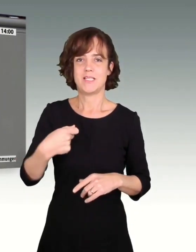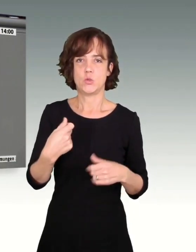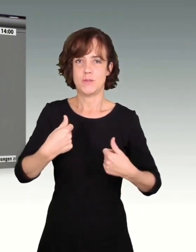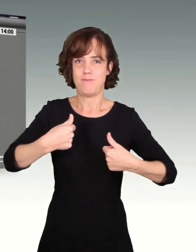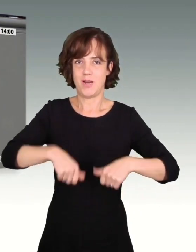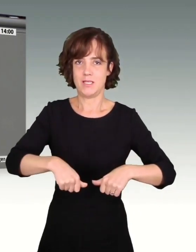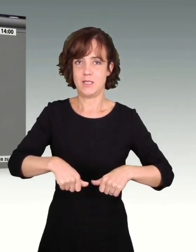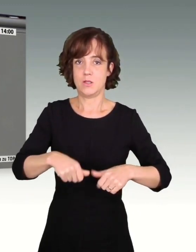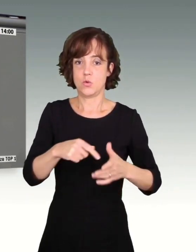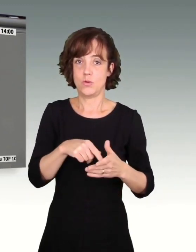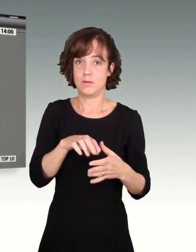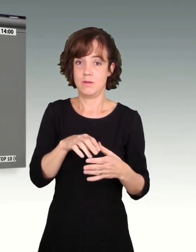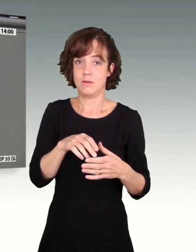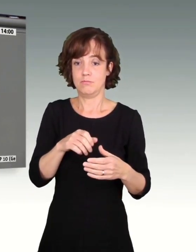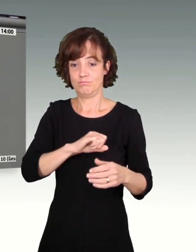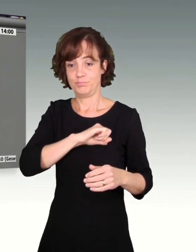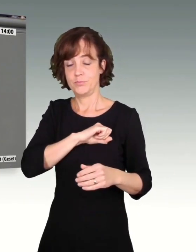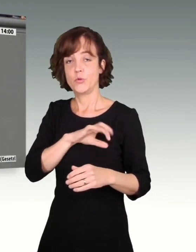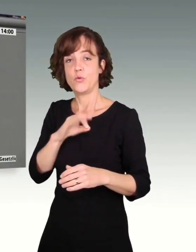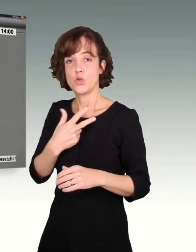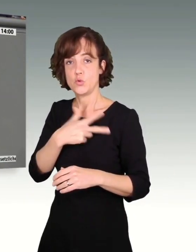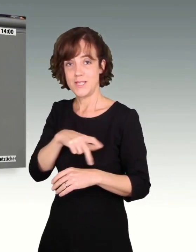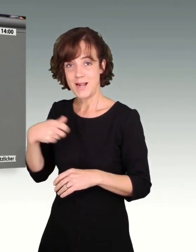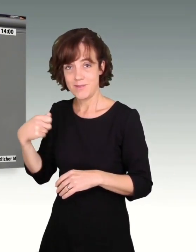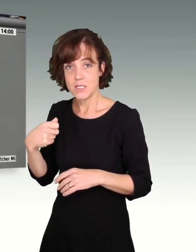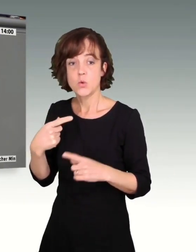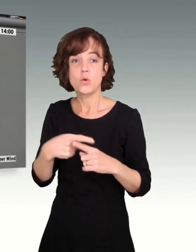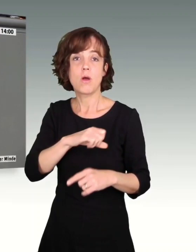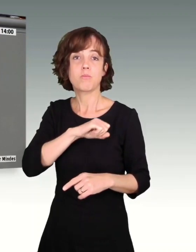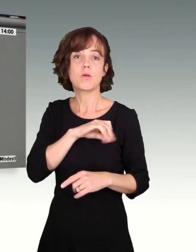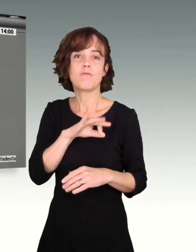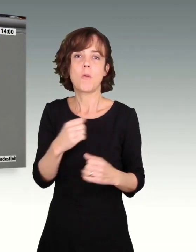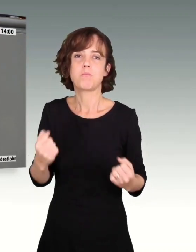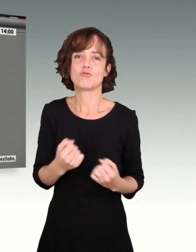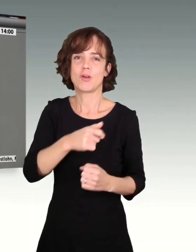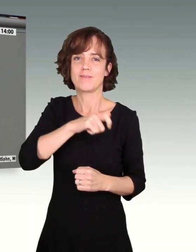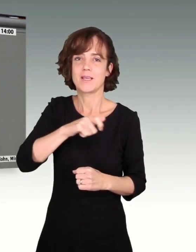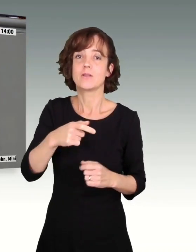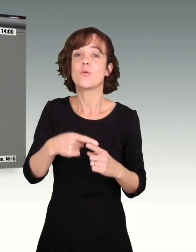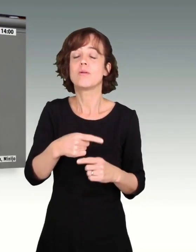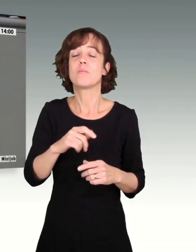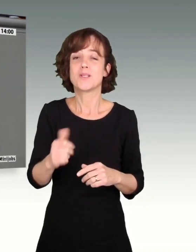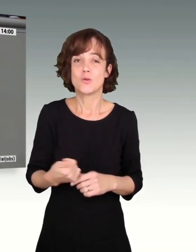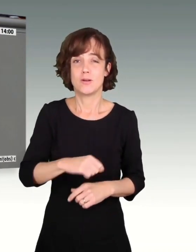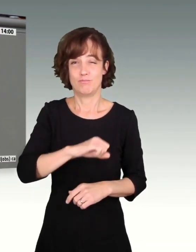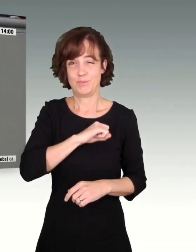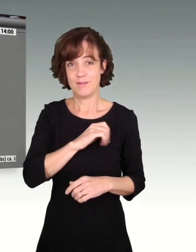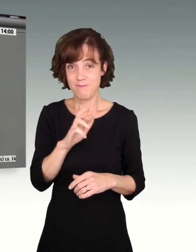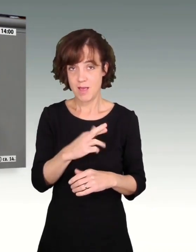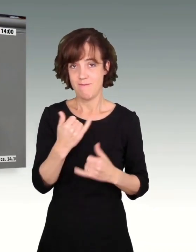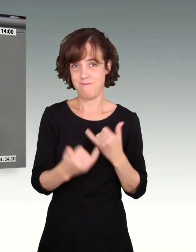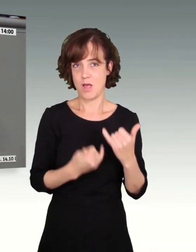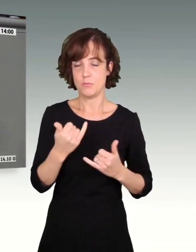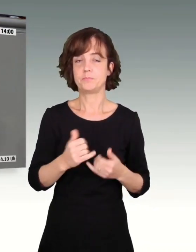würden die Sozialversicherungen profitieren, aber vor allem die Beschäftigten und insbesondere Frauen. Im